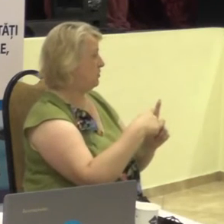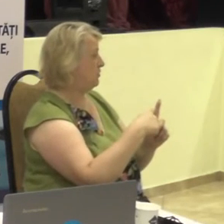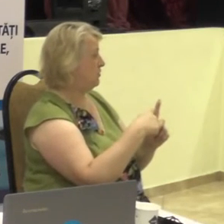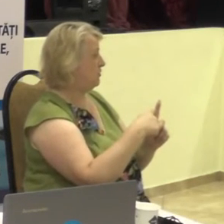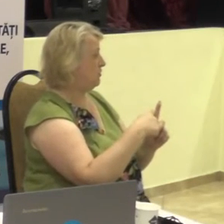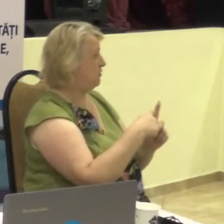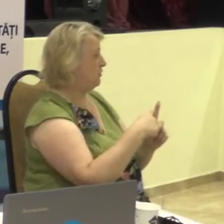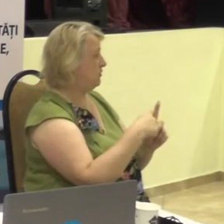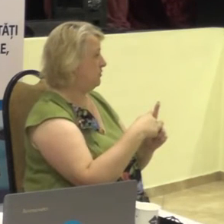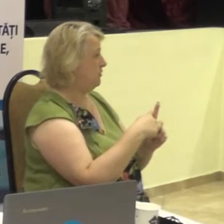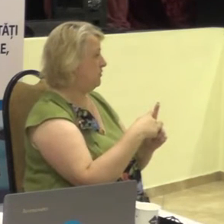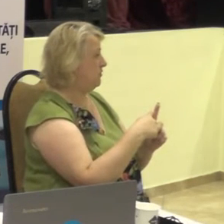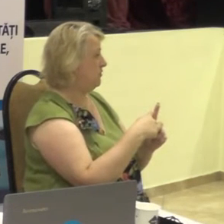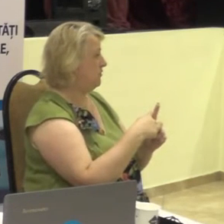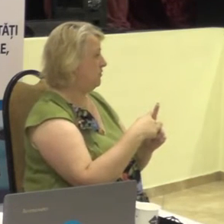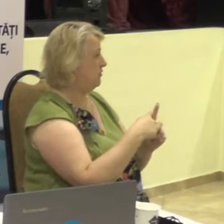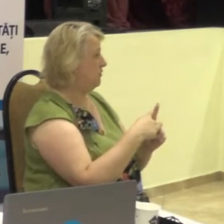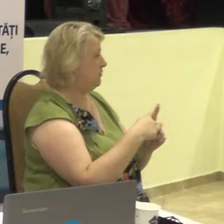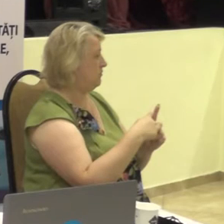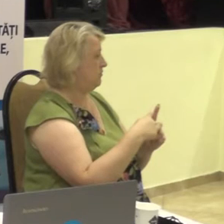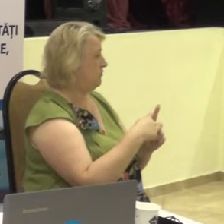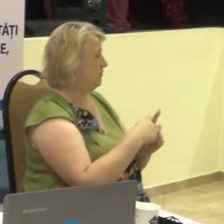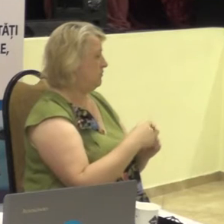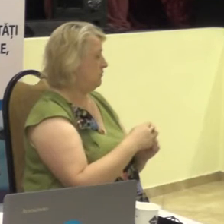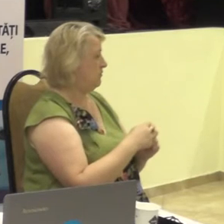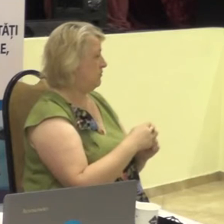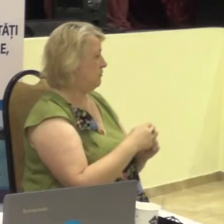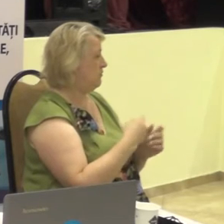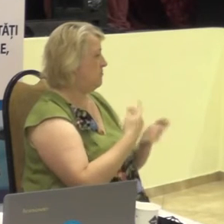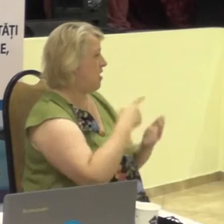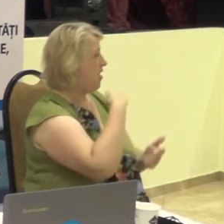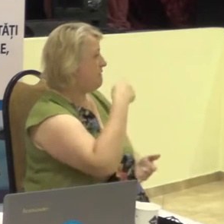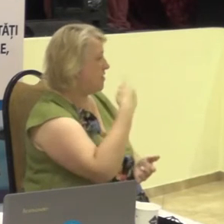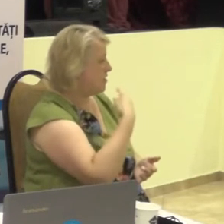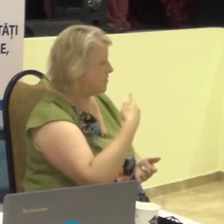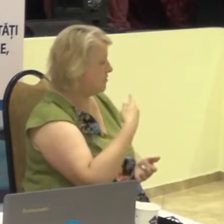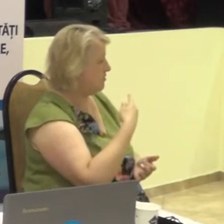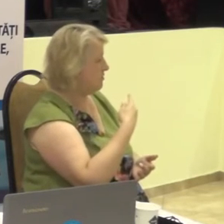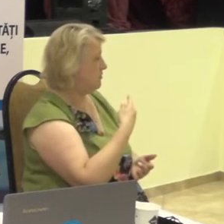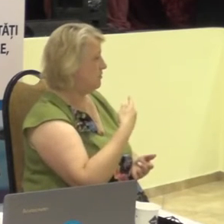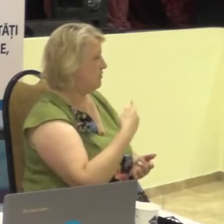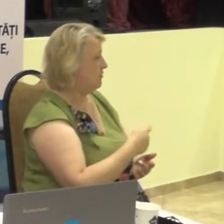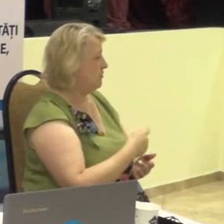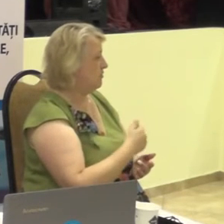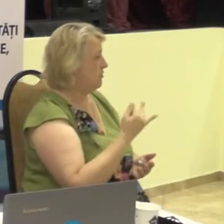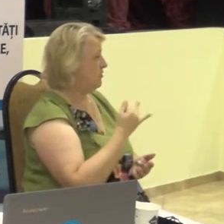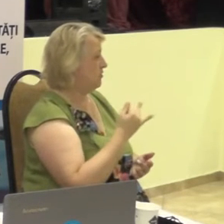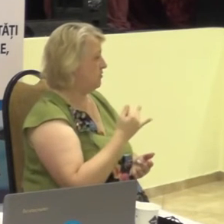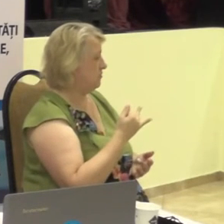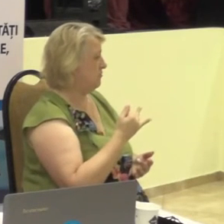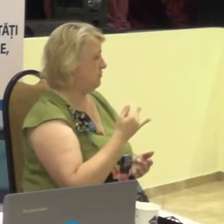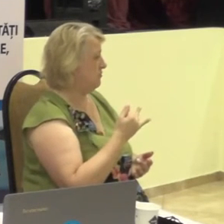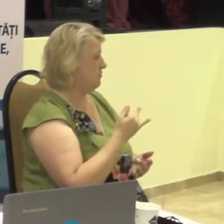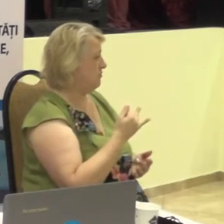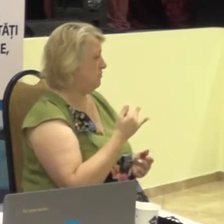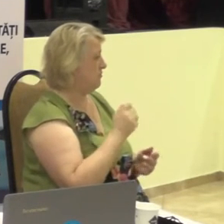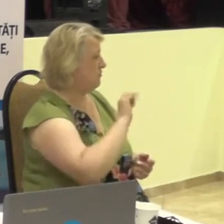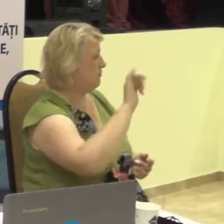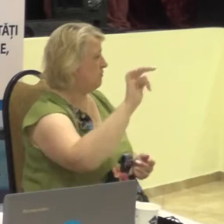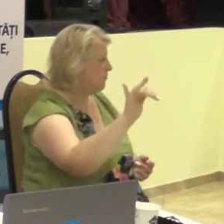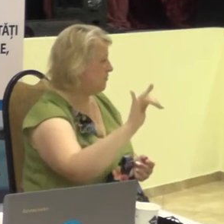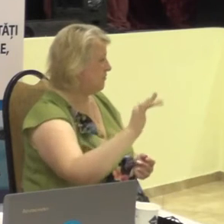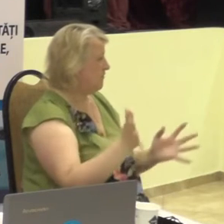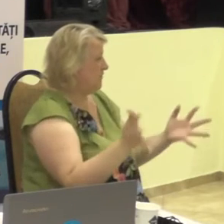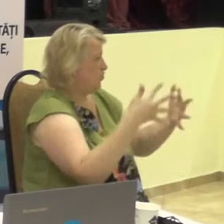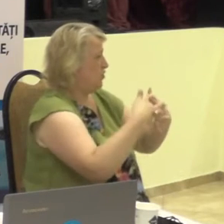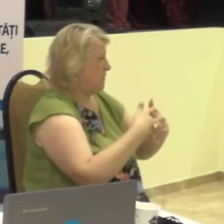și limbajul verbal și a semnelor, și dactiliemile,